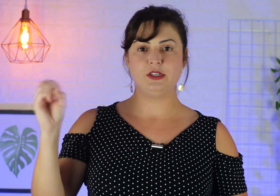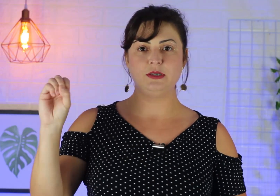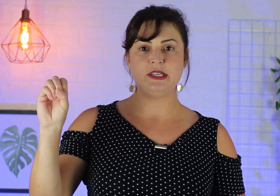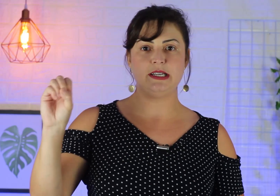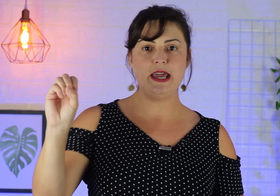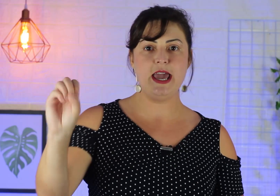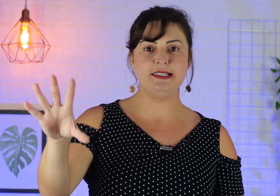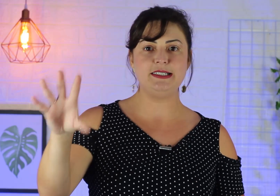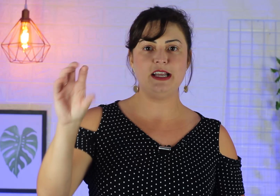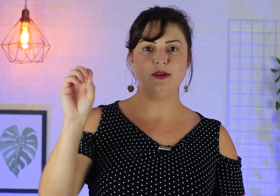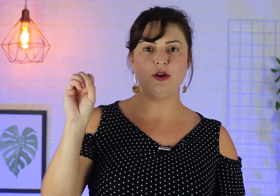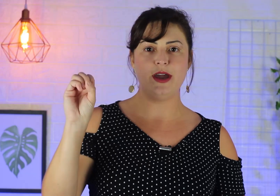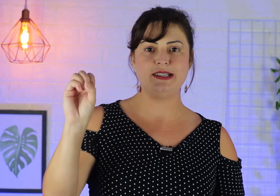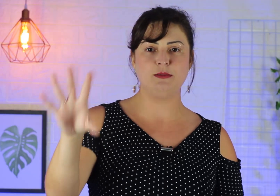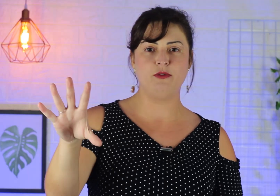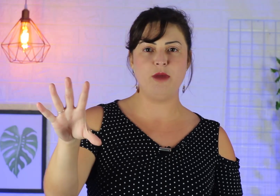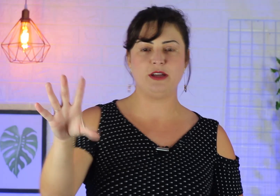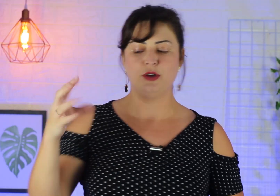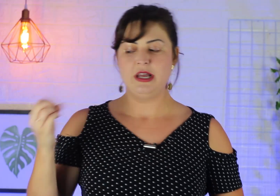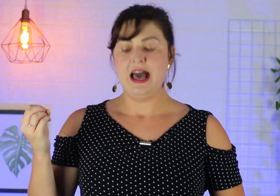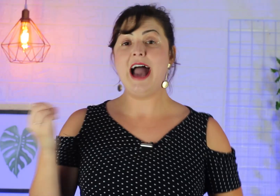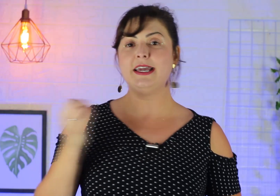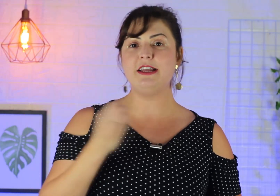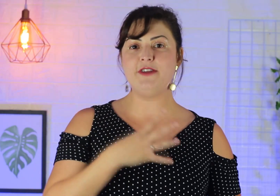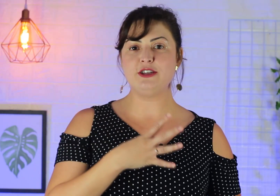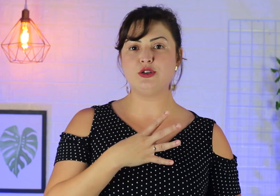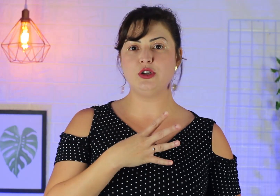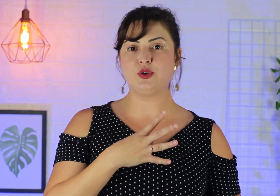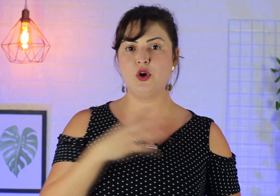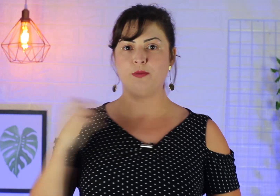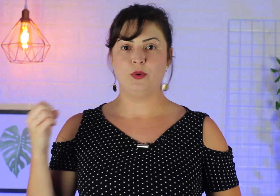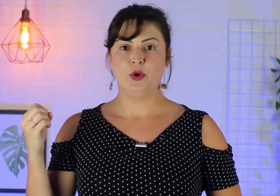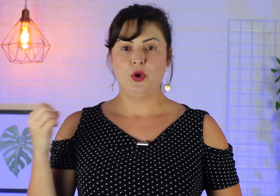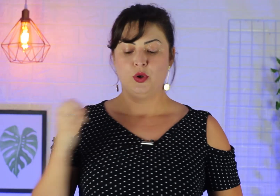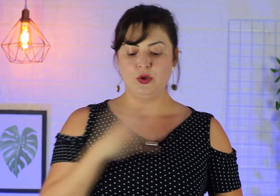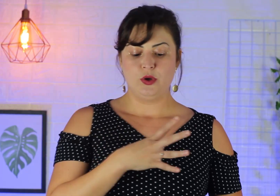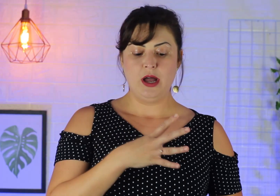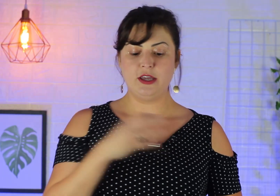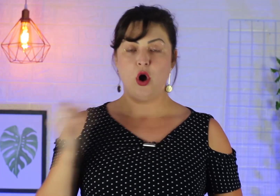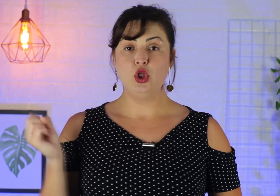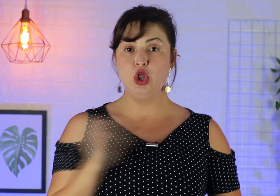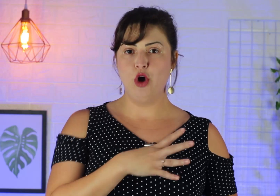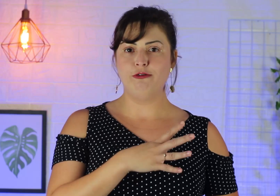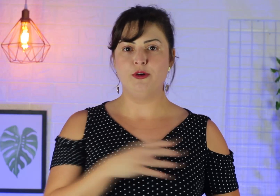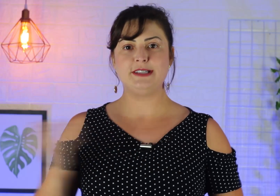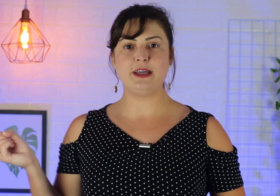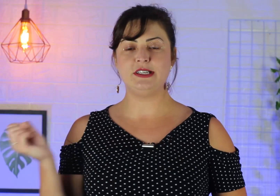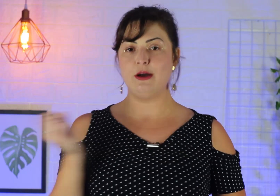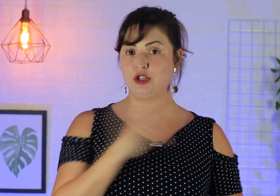nós vamos fazer esse sinal aqui, Esse movimento. Aqui na frente do nosso corpo. Aqui, ó. Novo. Esse aqui é o sinal de